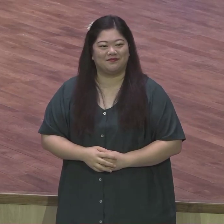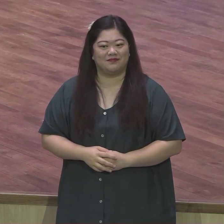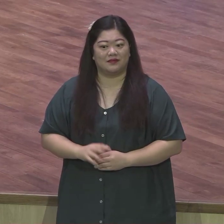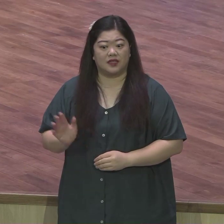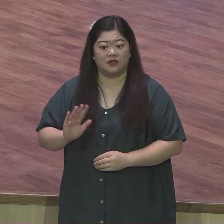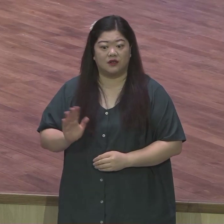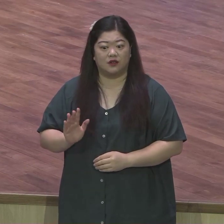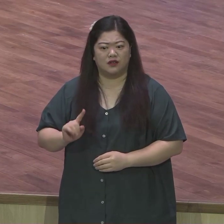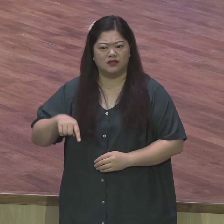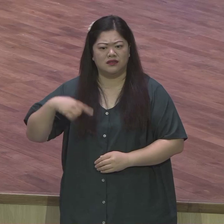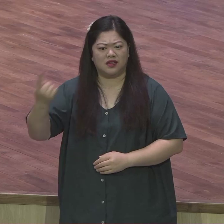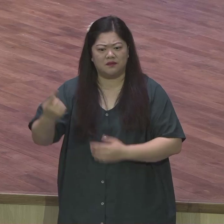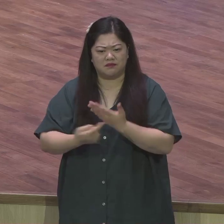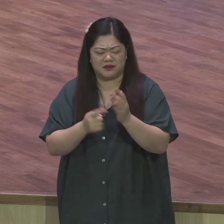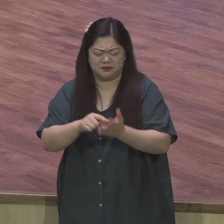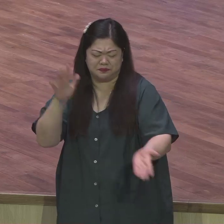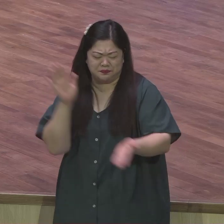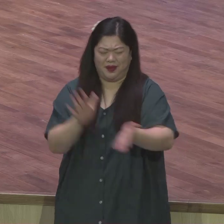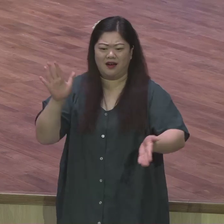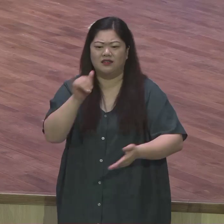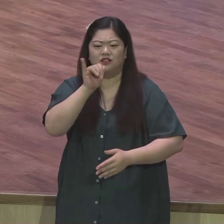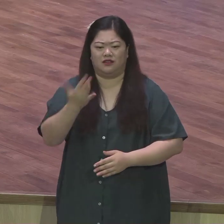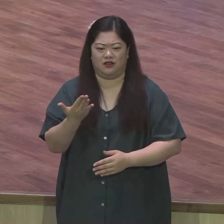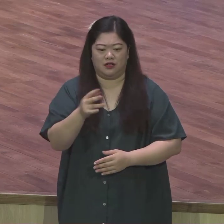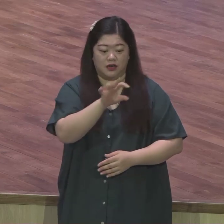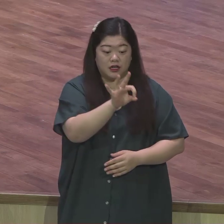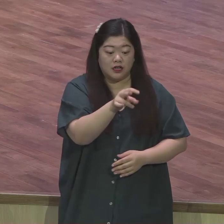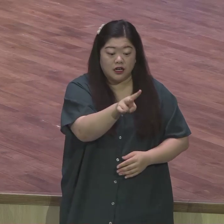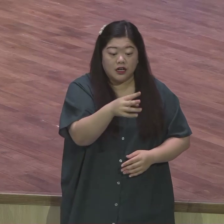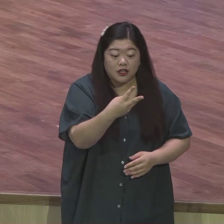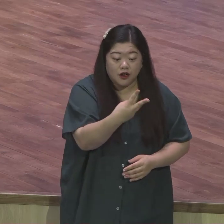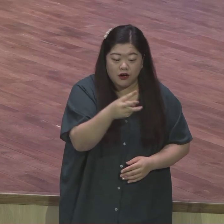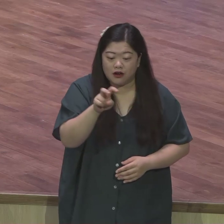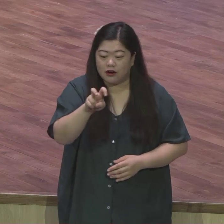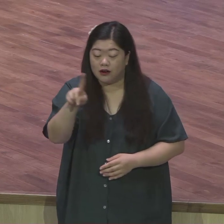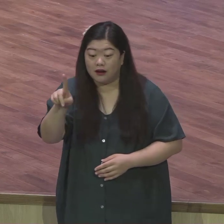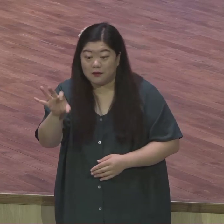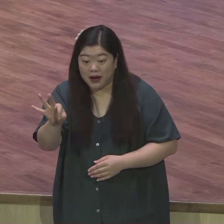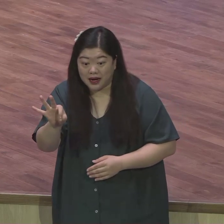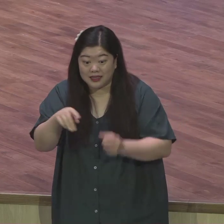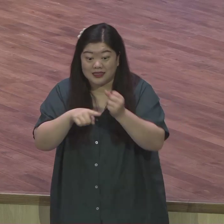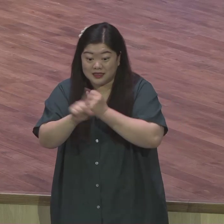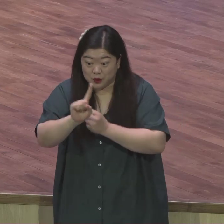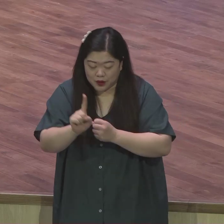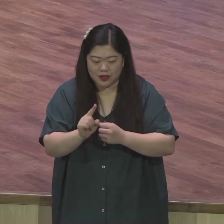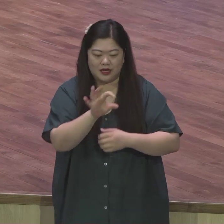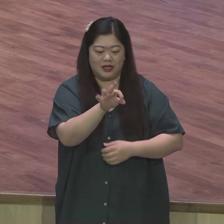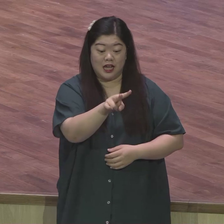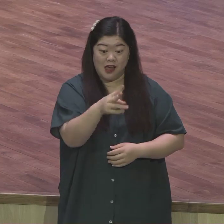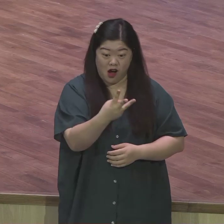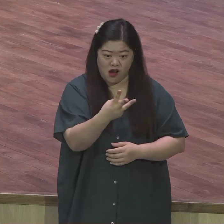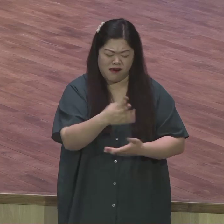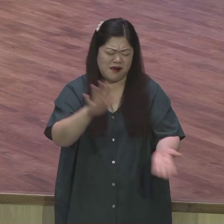문자적으로 열렬히 바란다 그런 뜻이죠 열렬히 바란다 중요한 것은